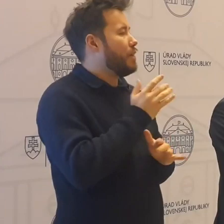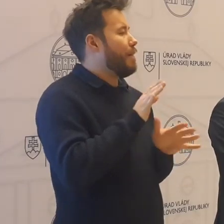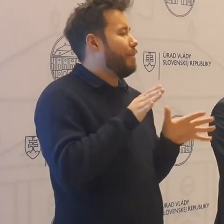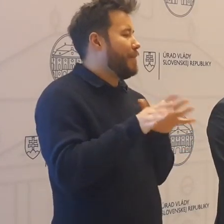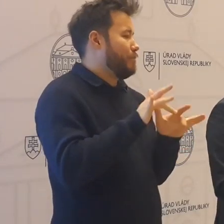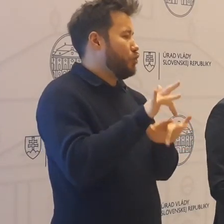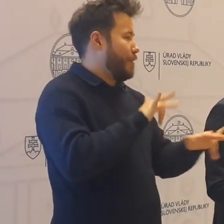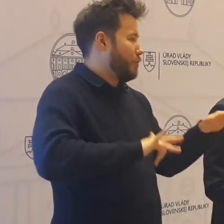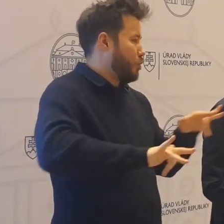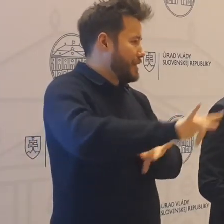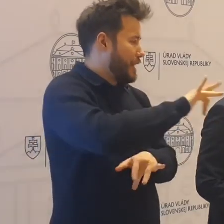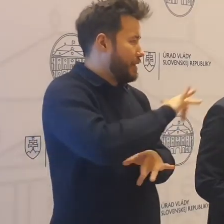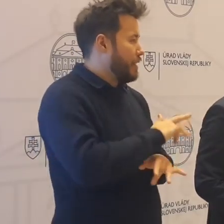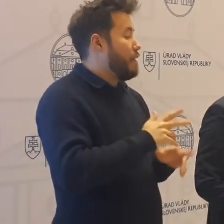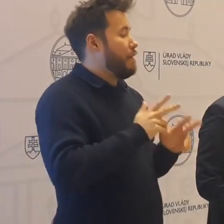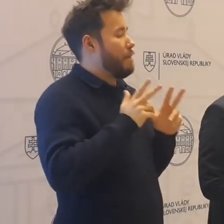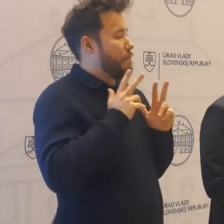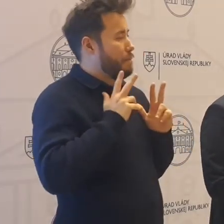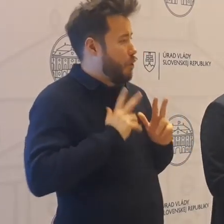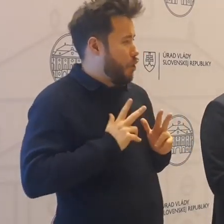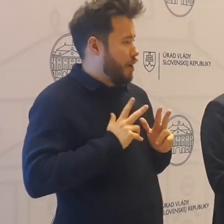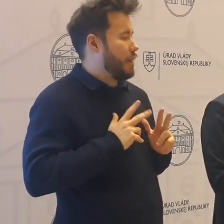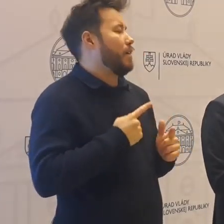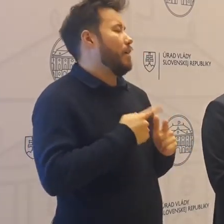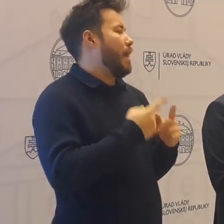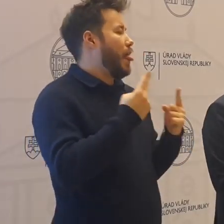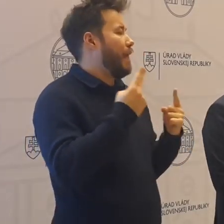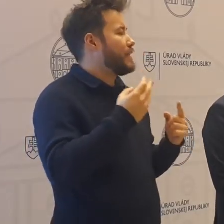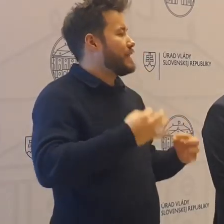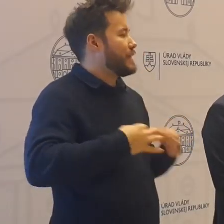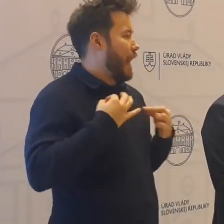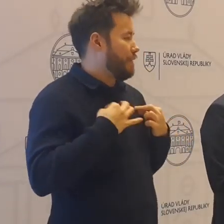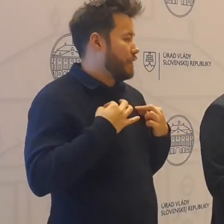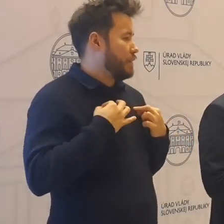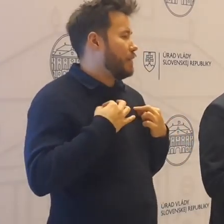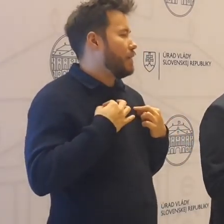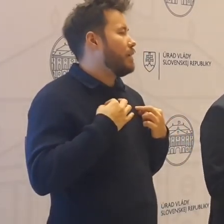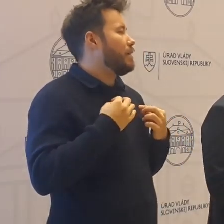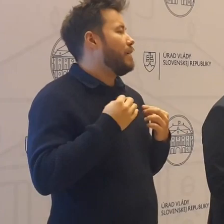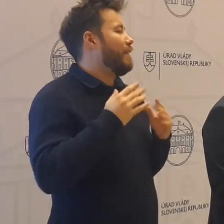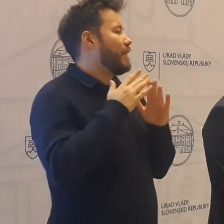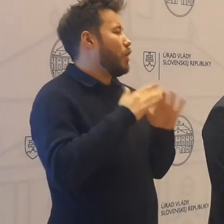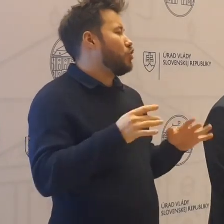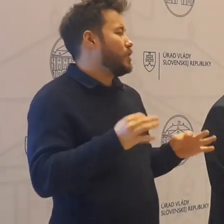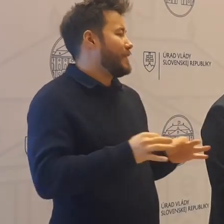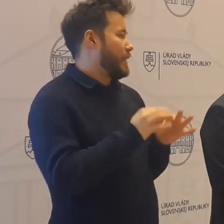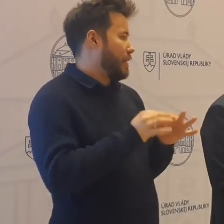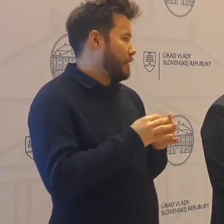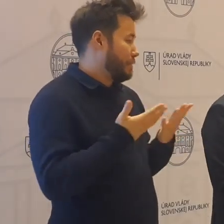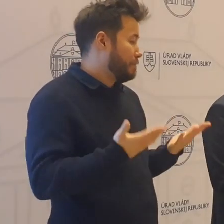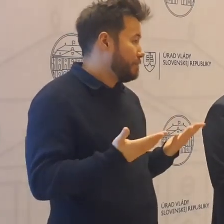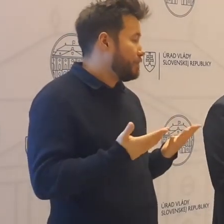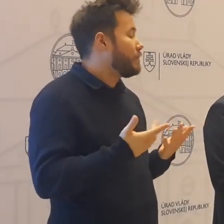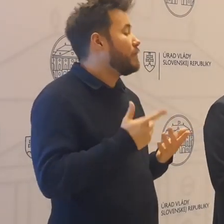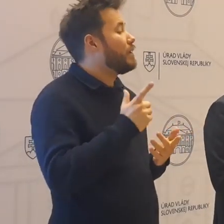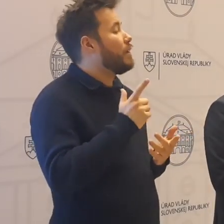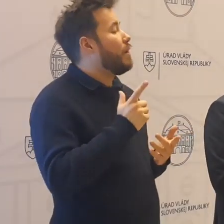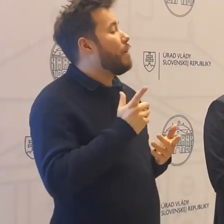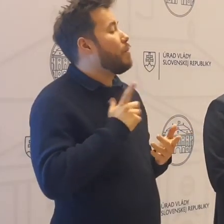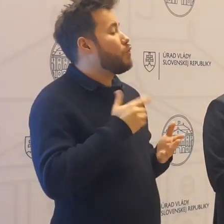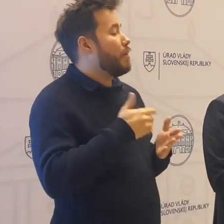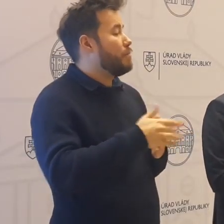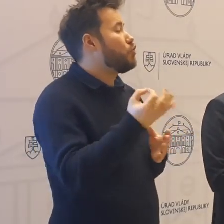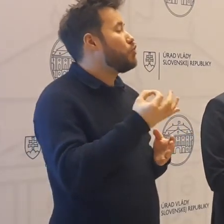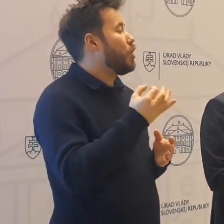ako v pokoji a hlavne v zdraví stráviť sviatky. A čo bude potom v januári. A kvôli tomu sa upravovali